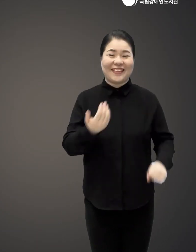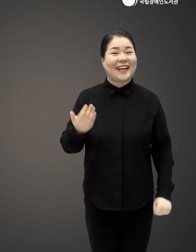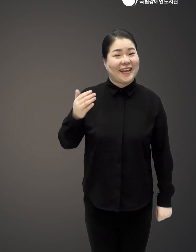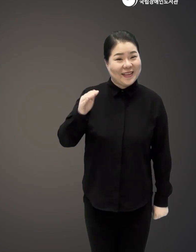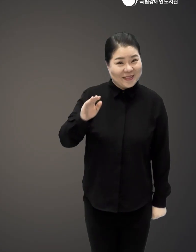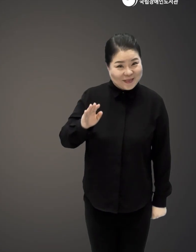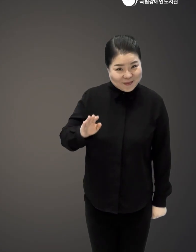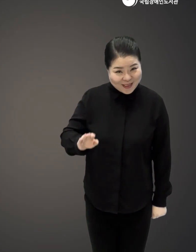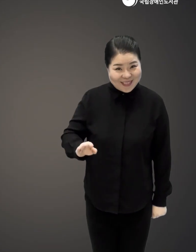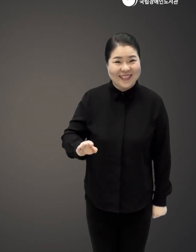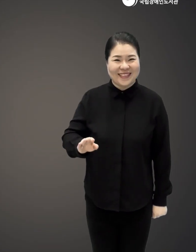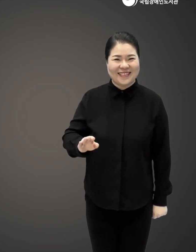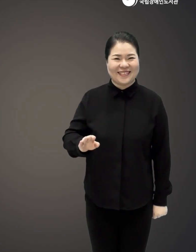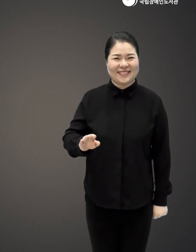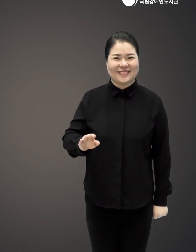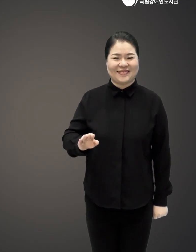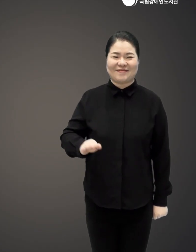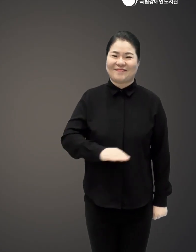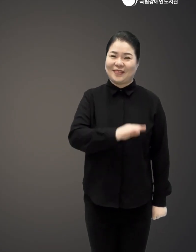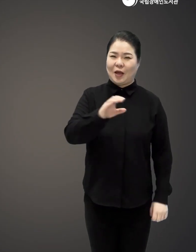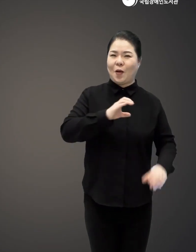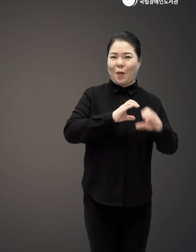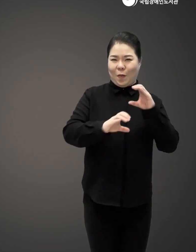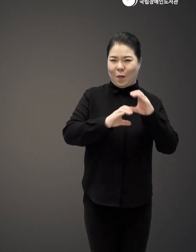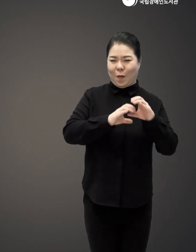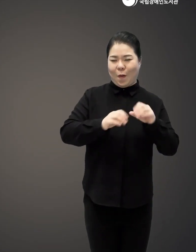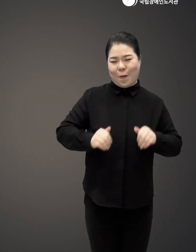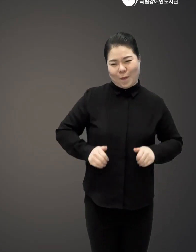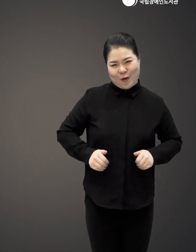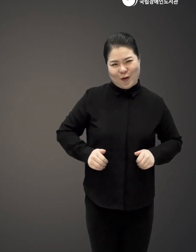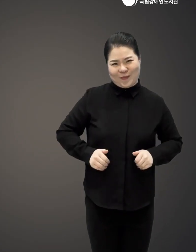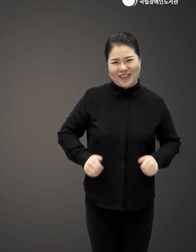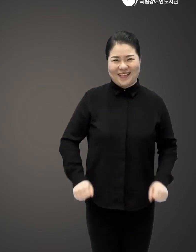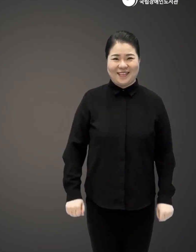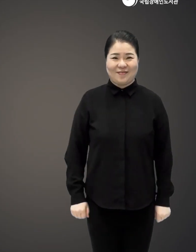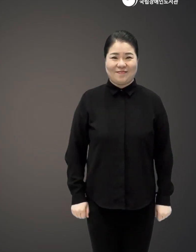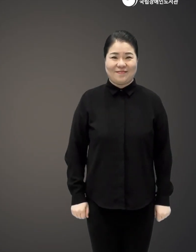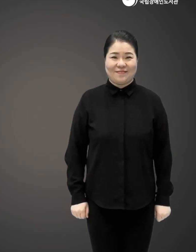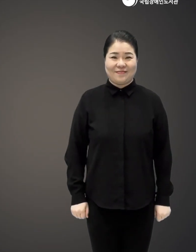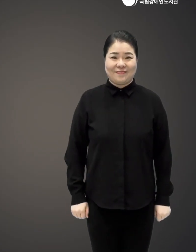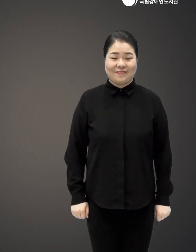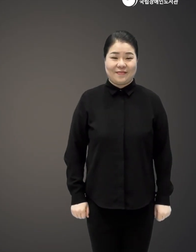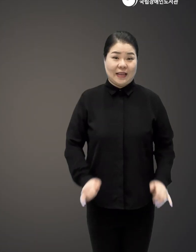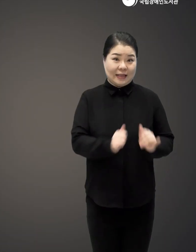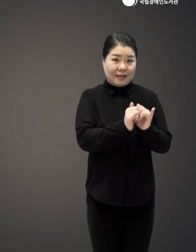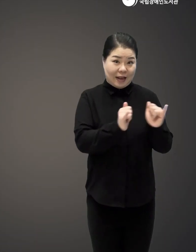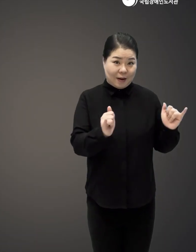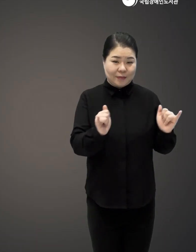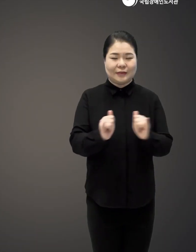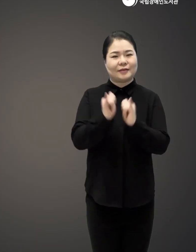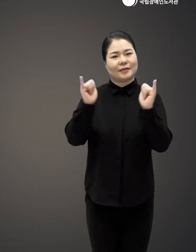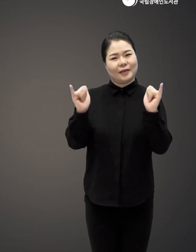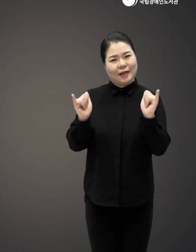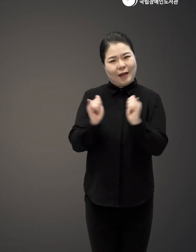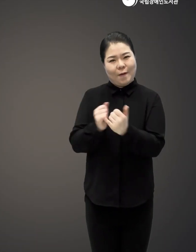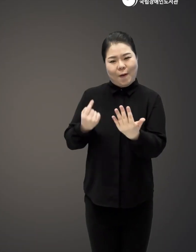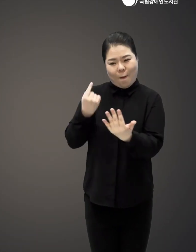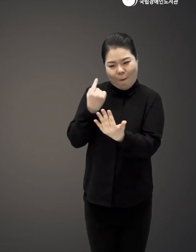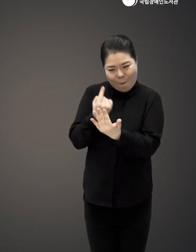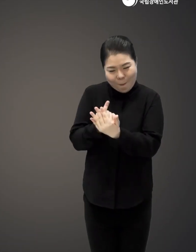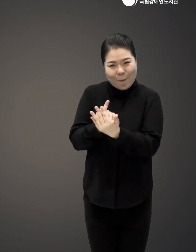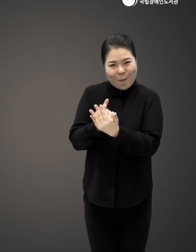그럼에도 불구하고요 우리는 소통을 해 나가야 하죠 인간은 사회적 동물이라고